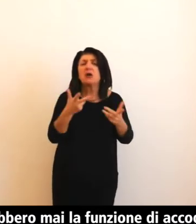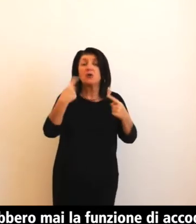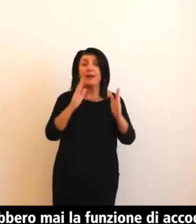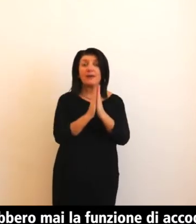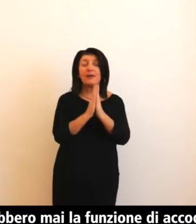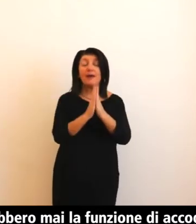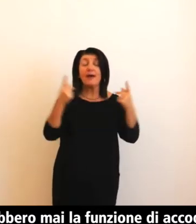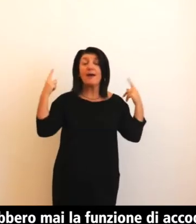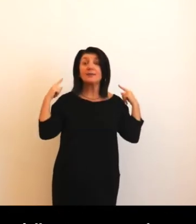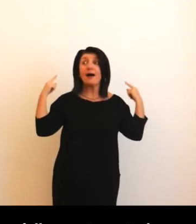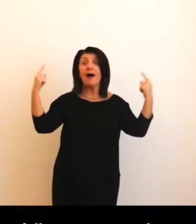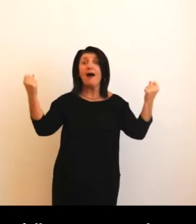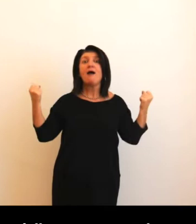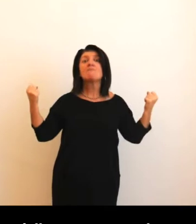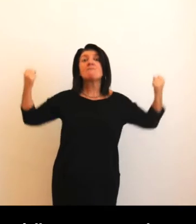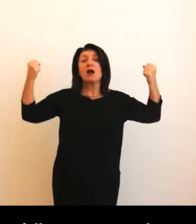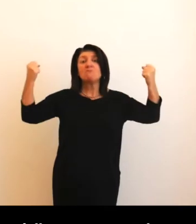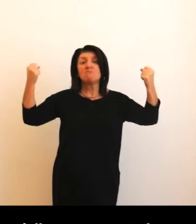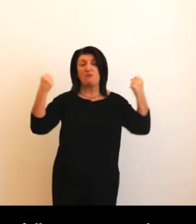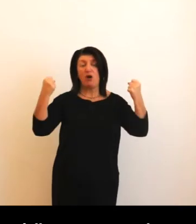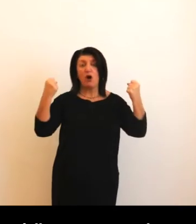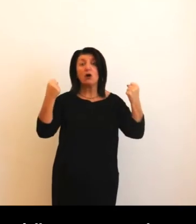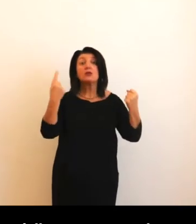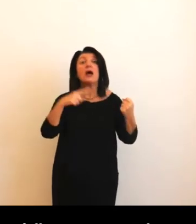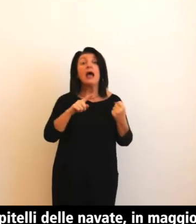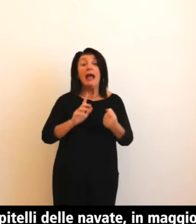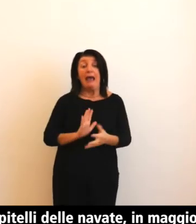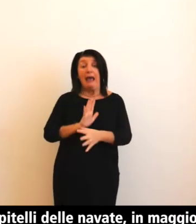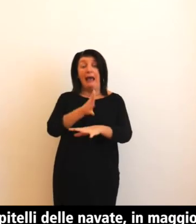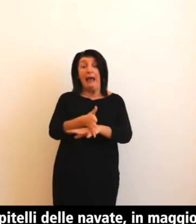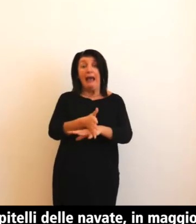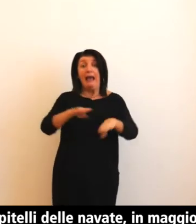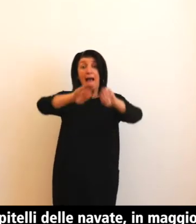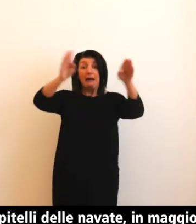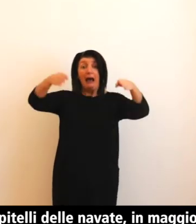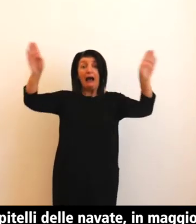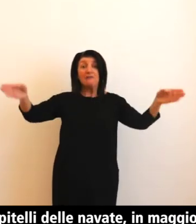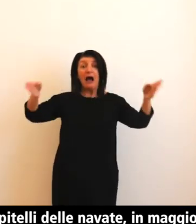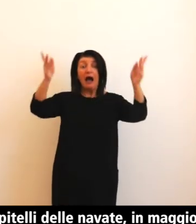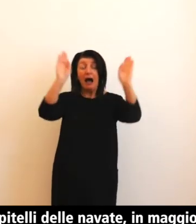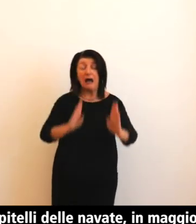Gli eleganti capitelli delle navate in maggioranza ornati con motivi vegetali